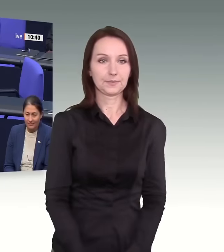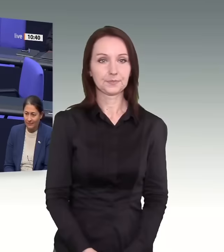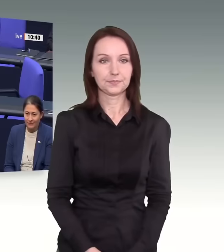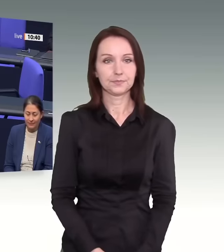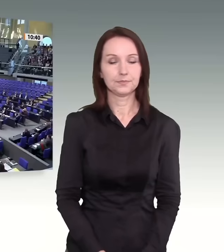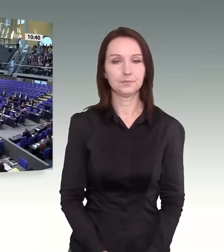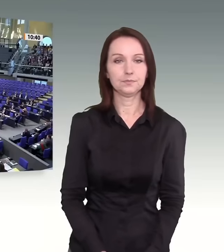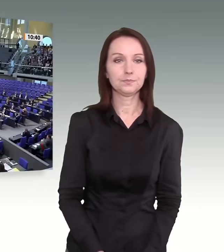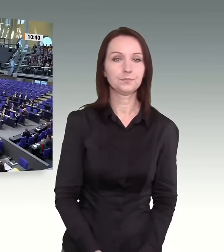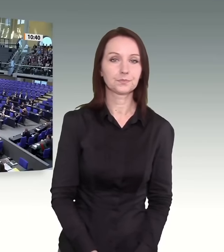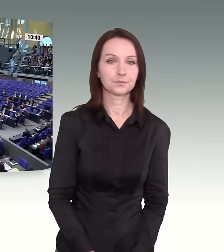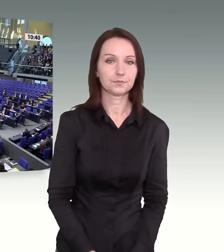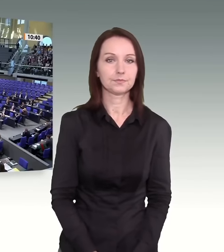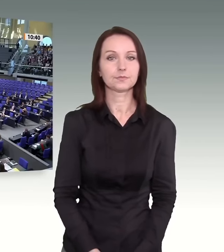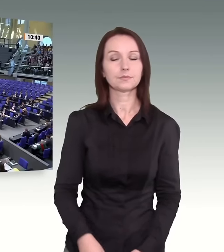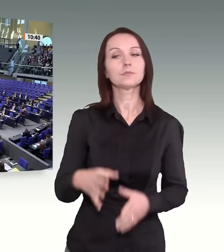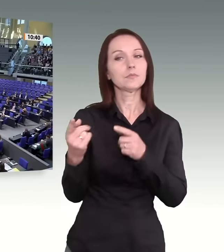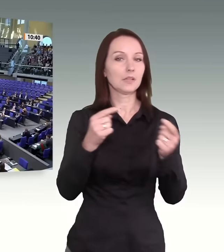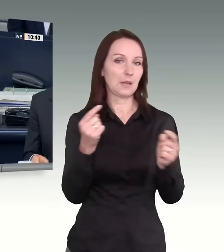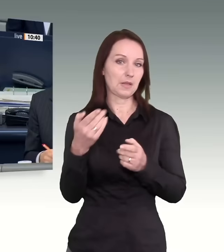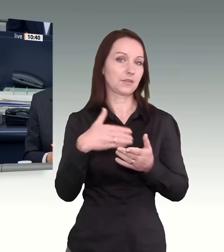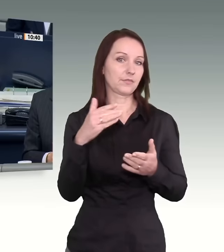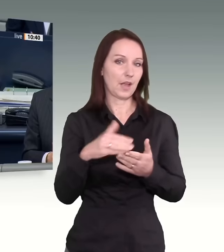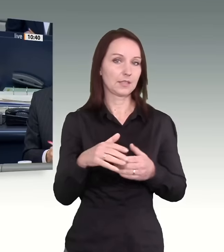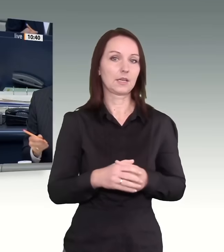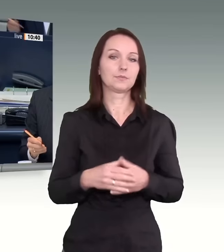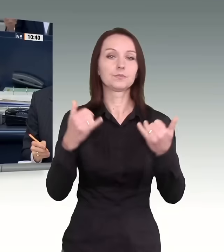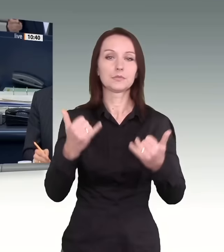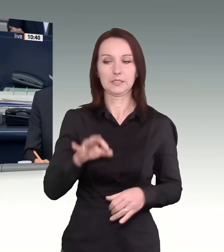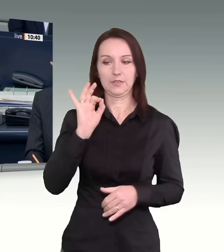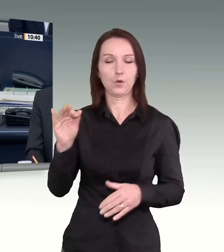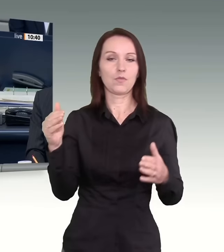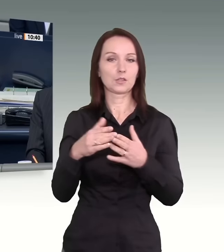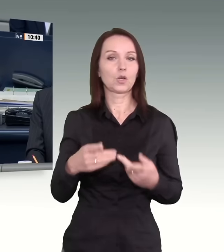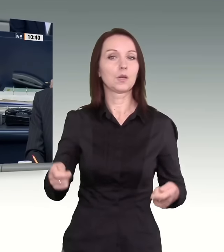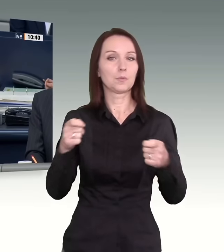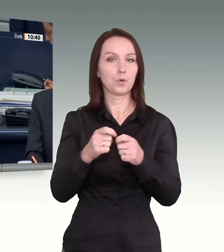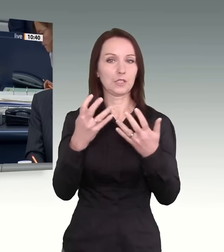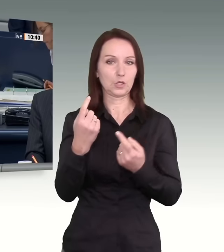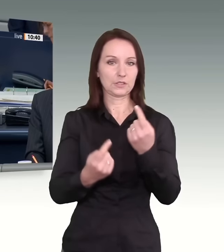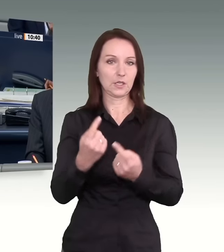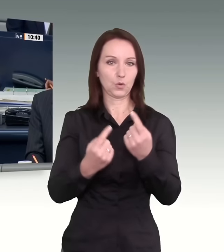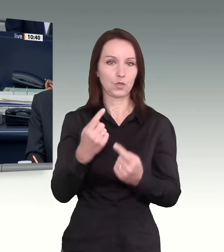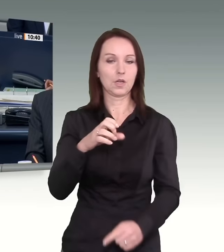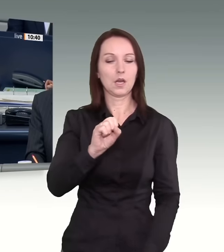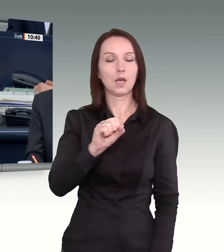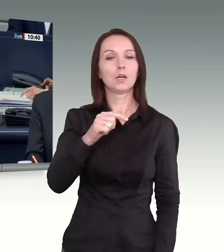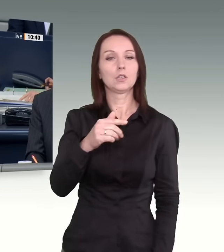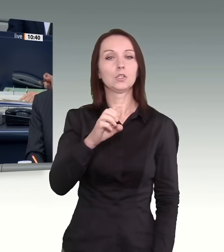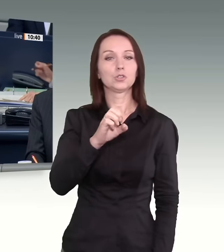Wir fahren weiter fort in der Debatte. Und das Wort hat jetzt für die Fraktion Bündnis 90 Die Grünen Stefanie Ifner.